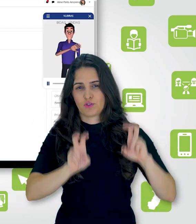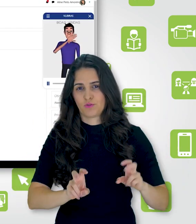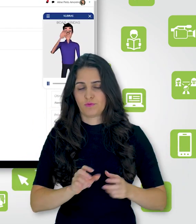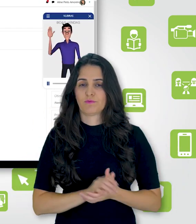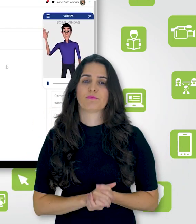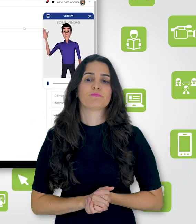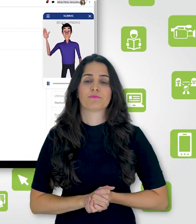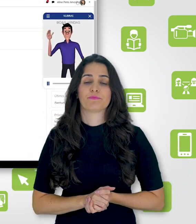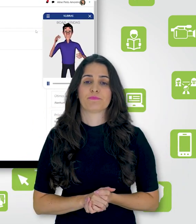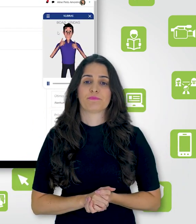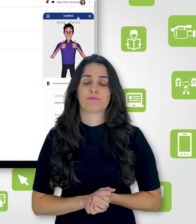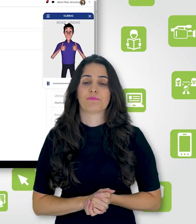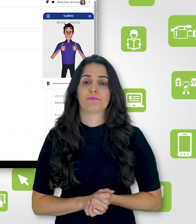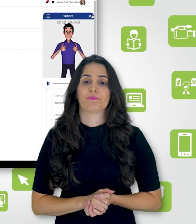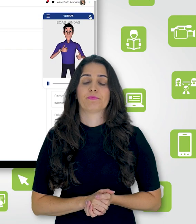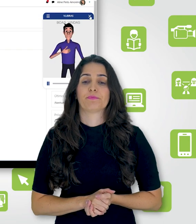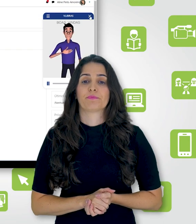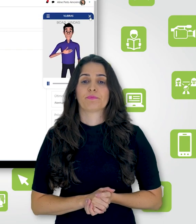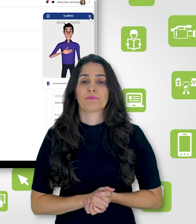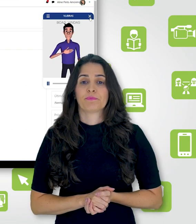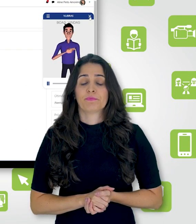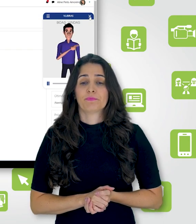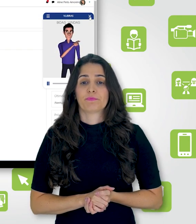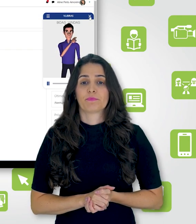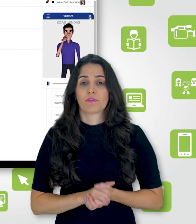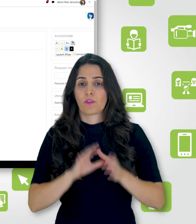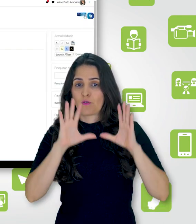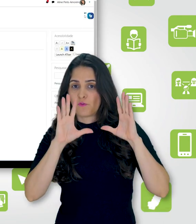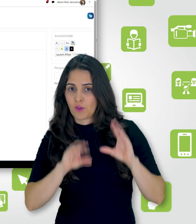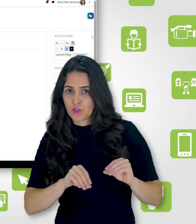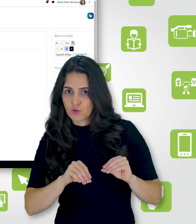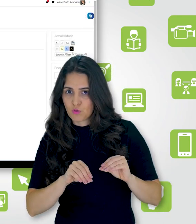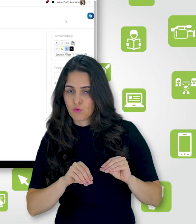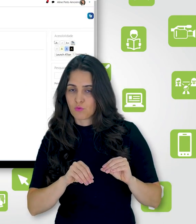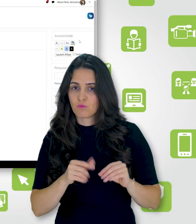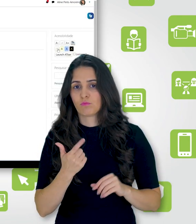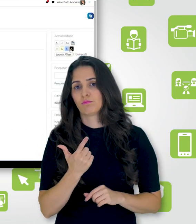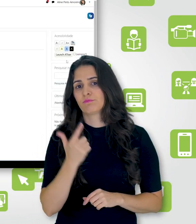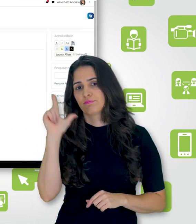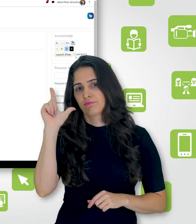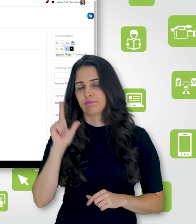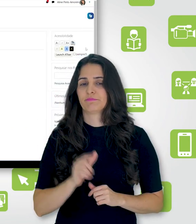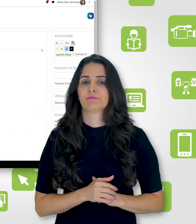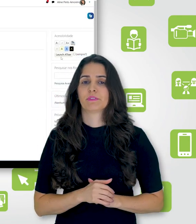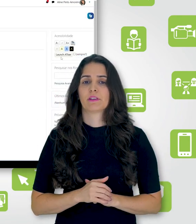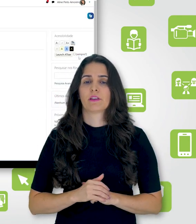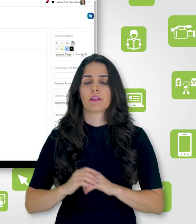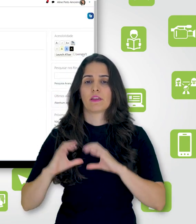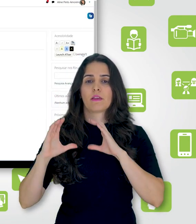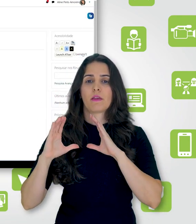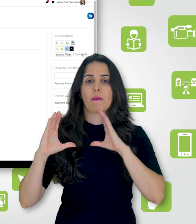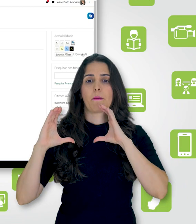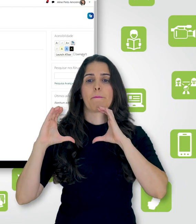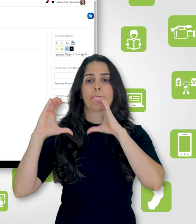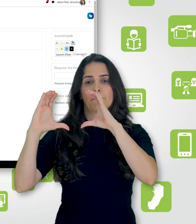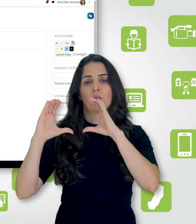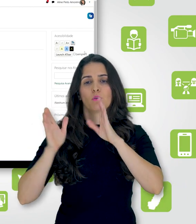Agora, vamos explorar, fechar aqui o Vlibras e explorar a barra de acessibilidade. A barra de